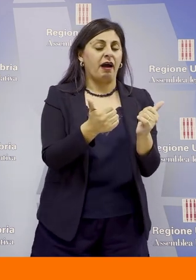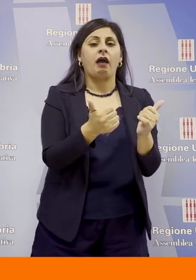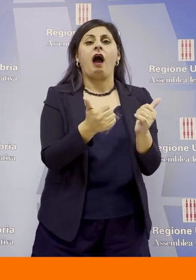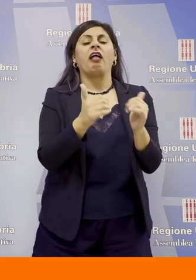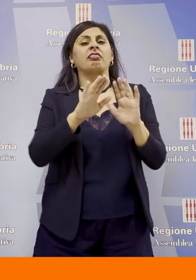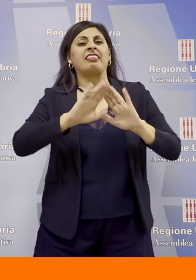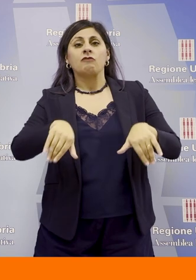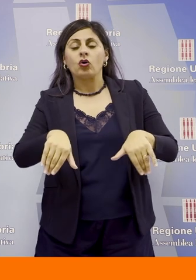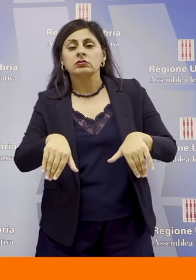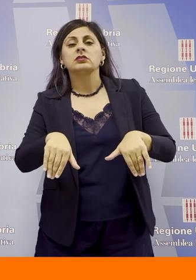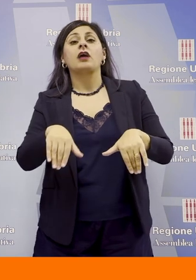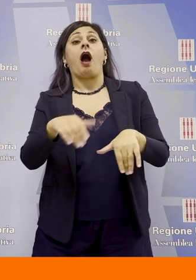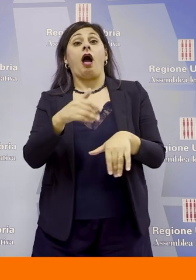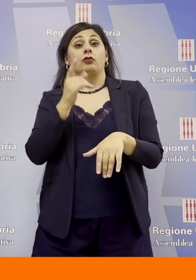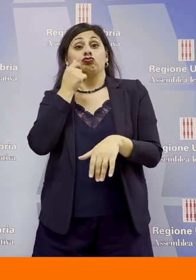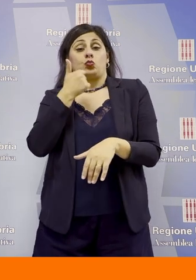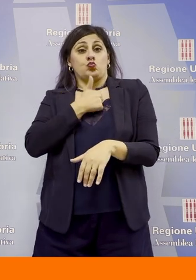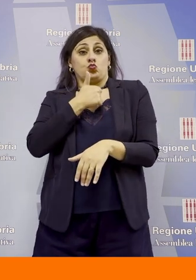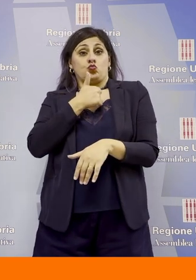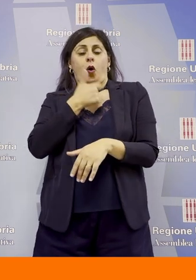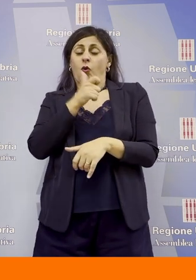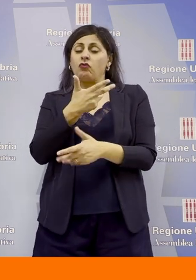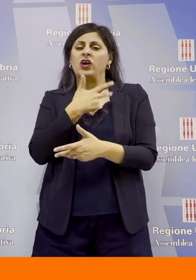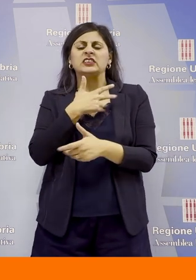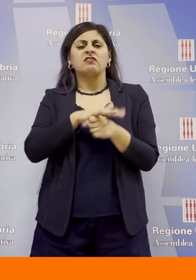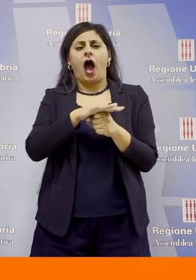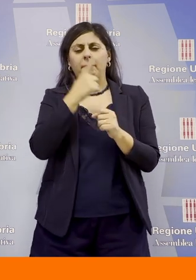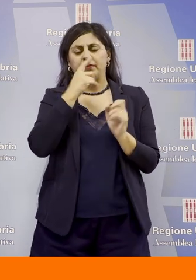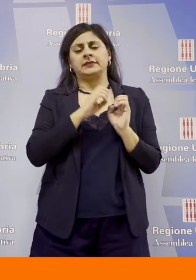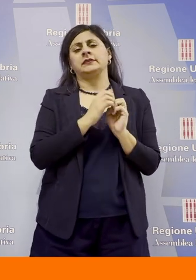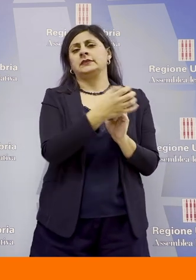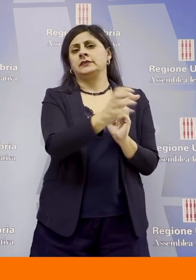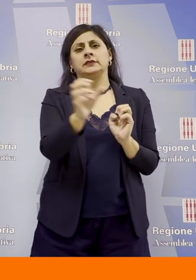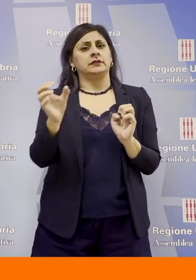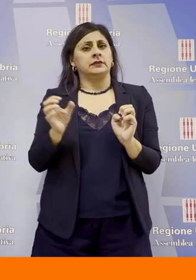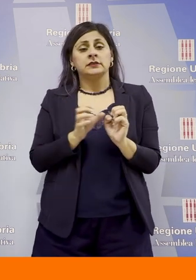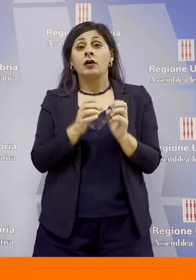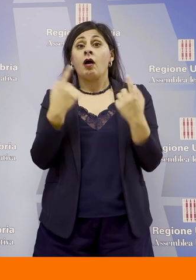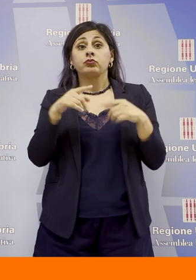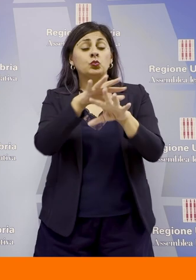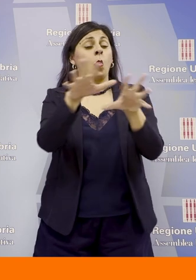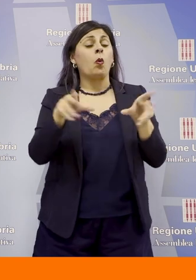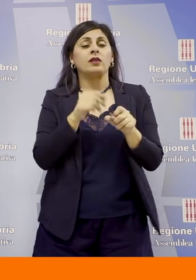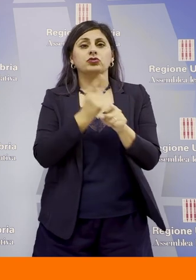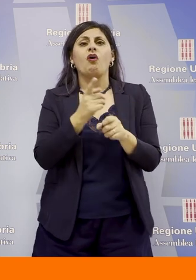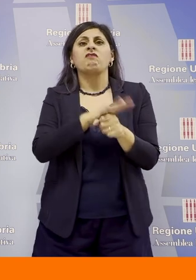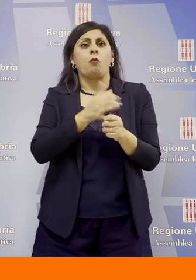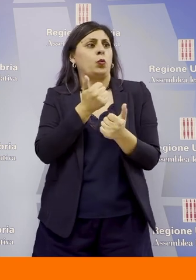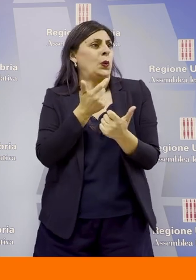divorziate, monoparentali perché esistono diversi tipi di famiglie che necessitano famiglie numerose che